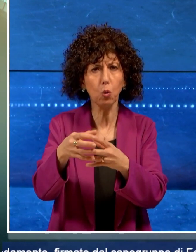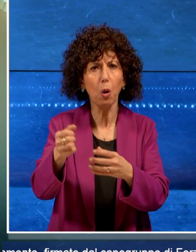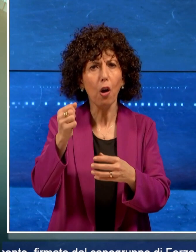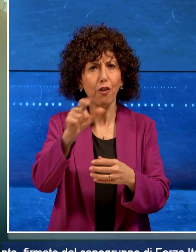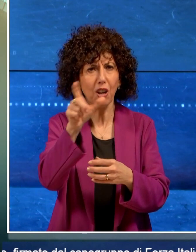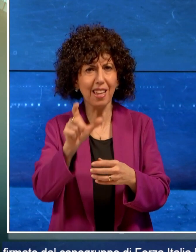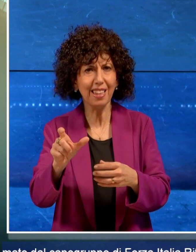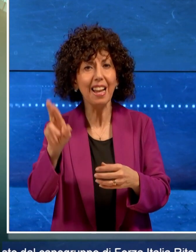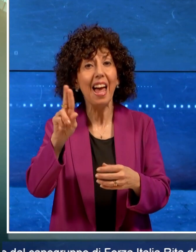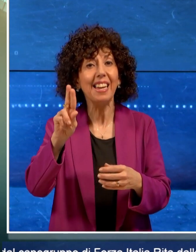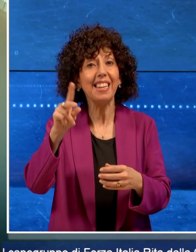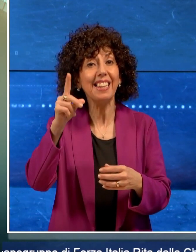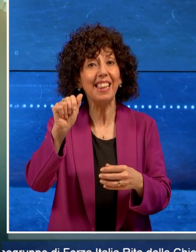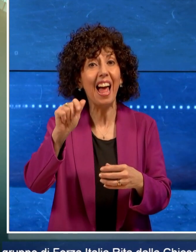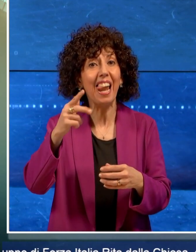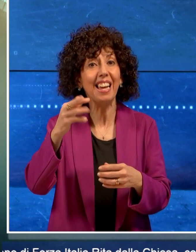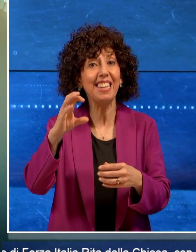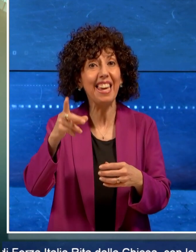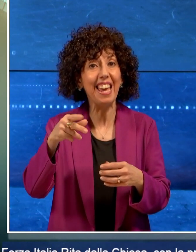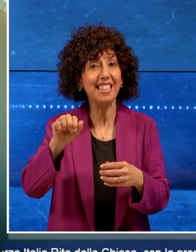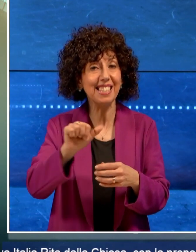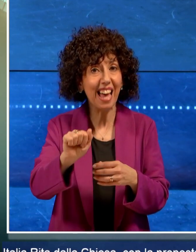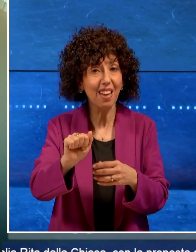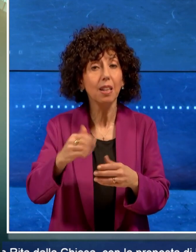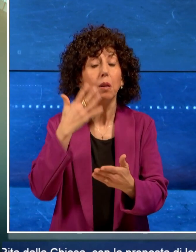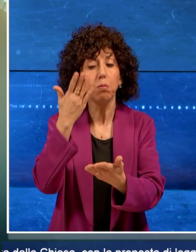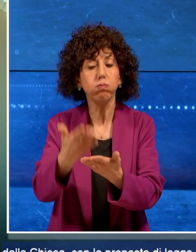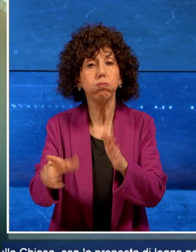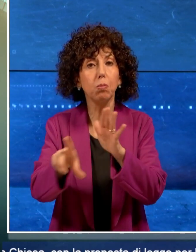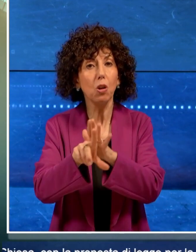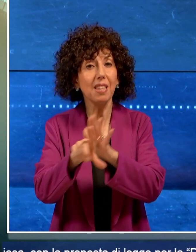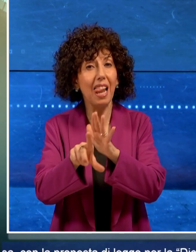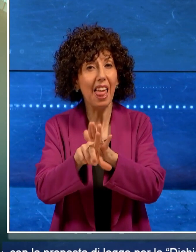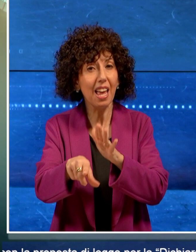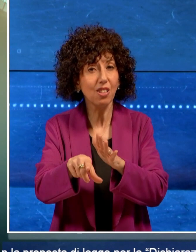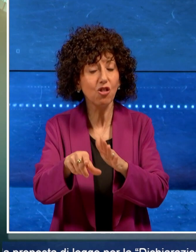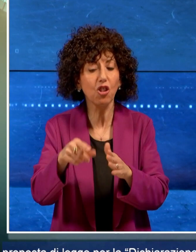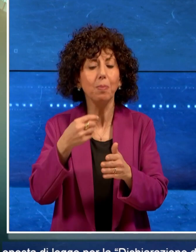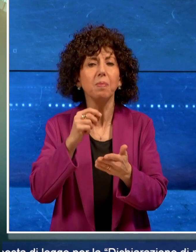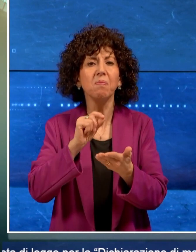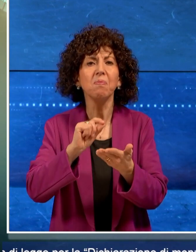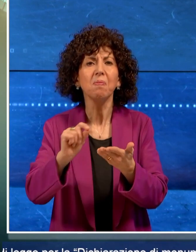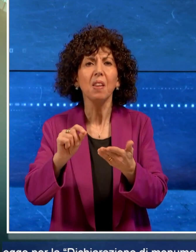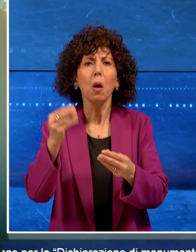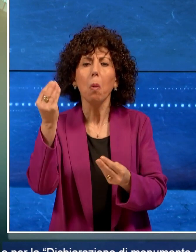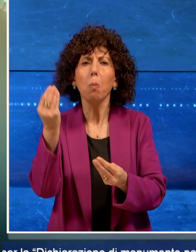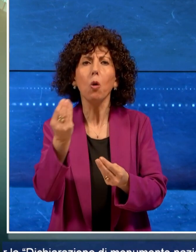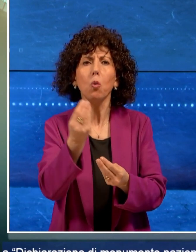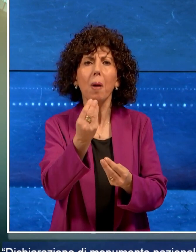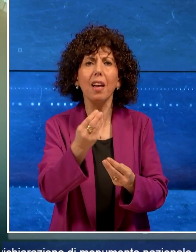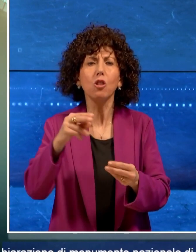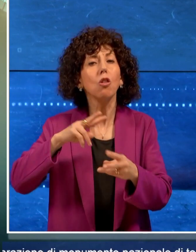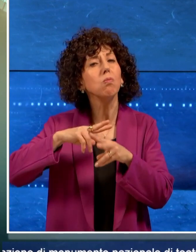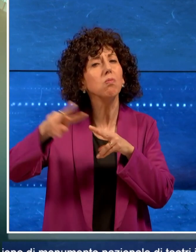Rita dalla Chiesa con la proposta di legge per la dichiarazione di Monumento